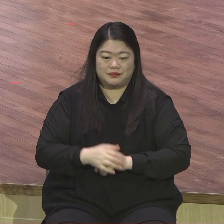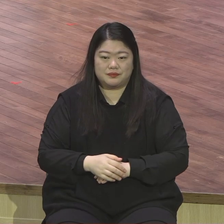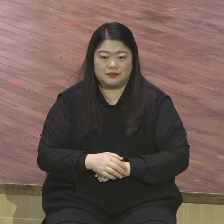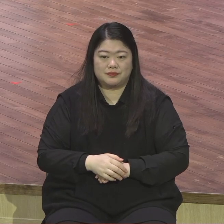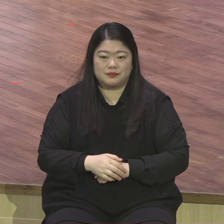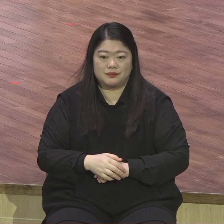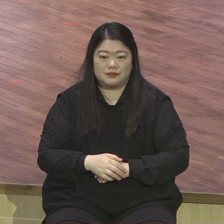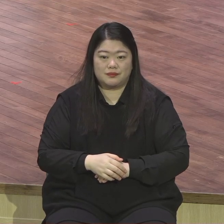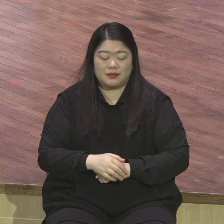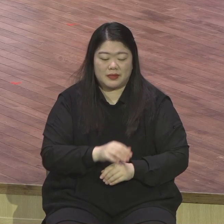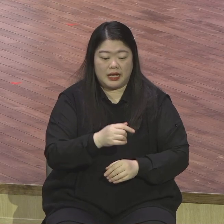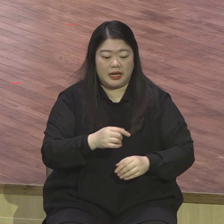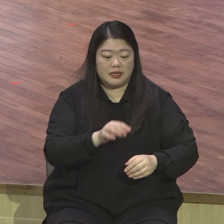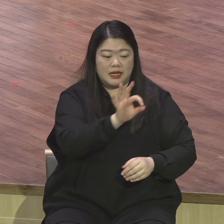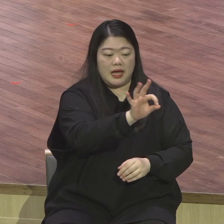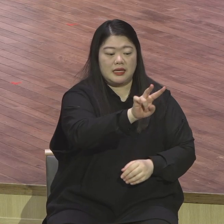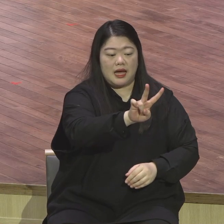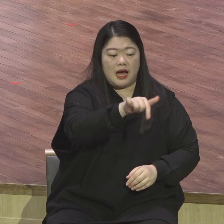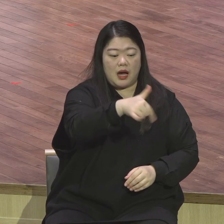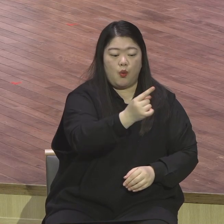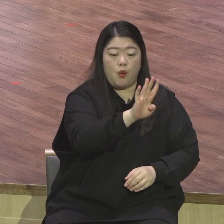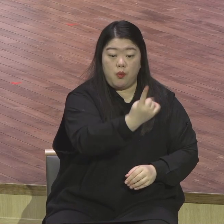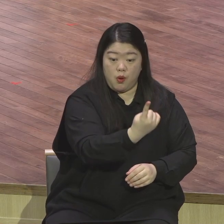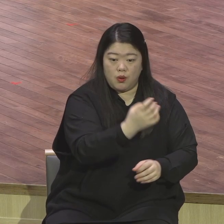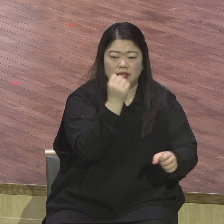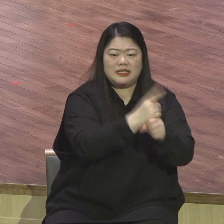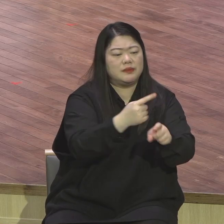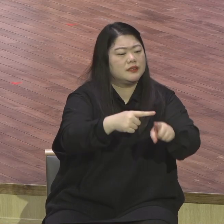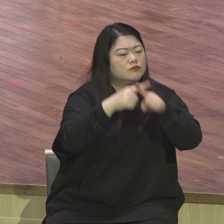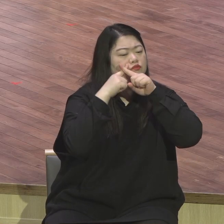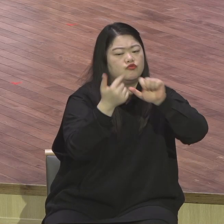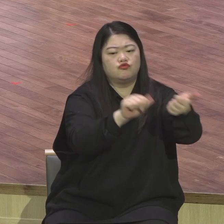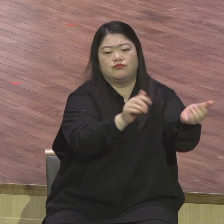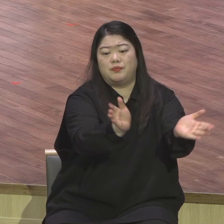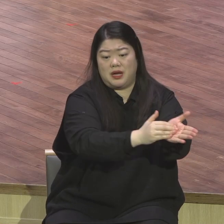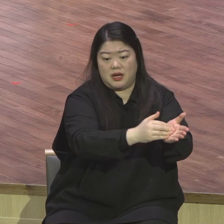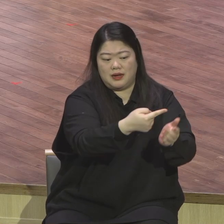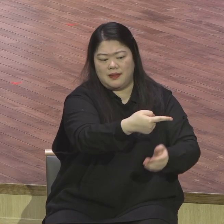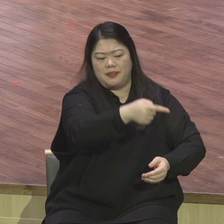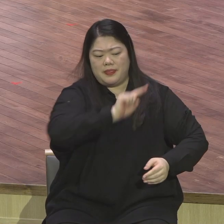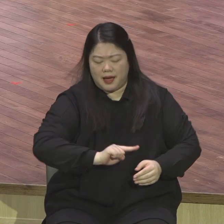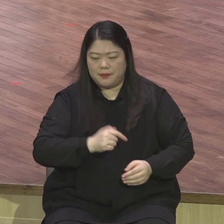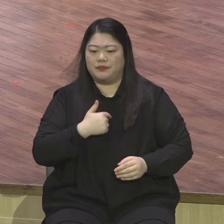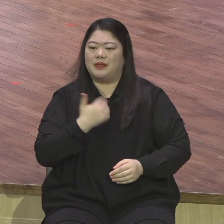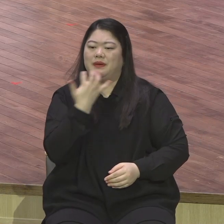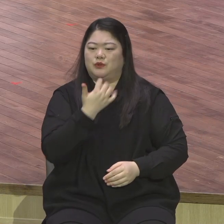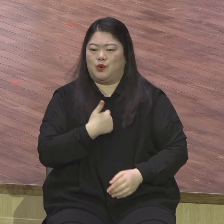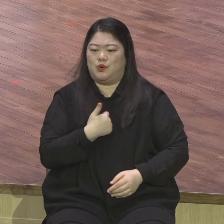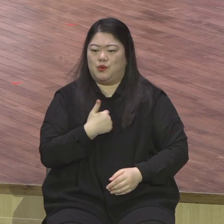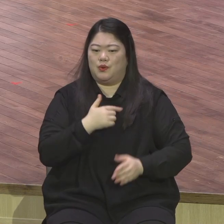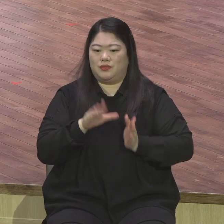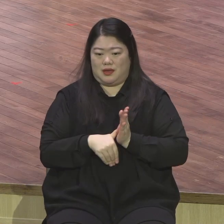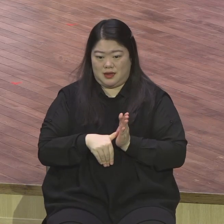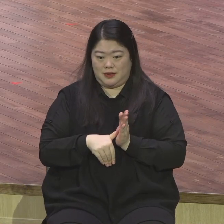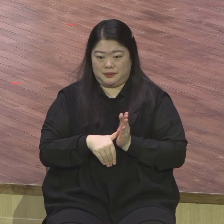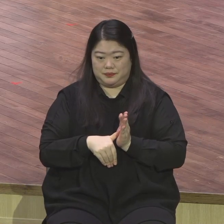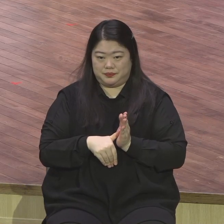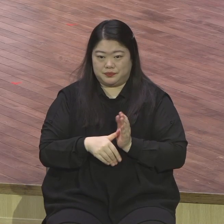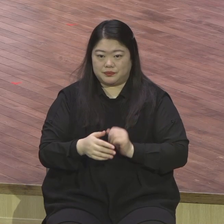순교하고 그 다음 순서가 베드로예요 베드로 야구부 요한 이렇게 순서대로 야구부 순교당했고